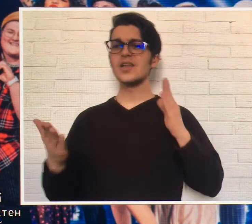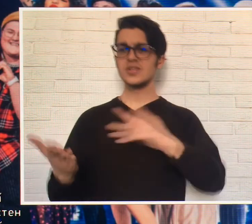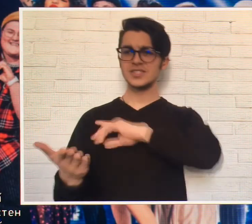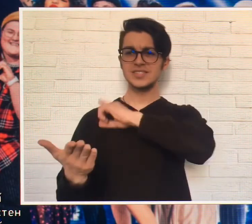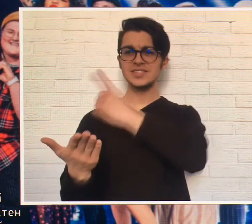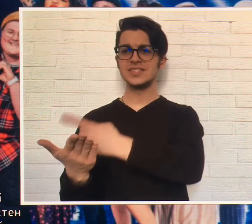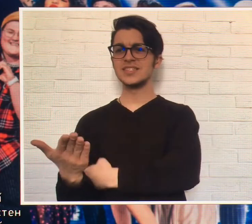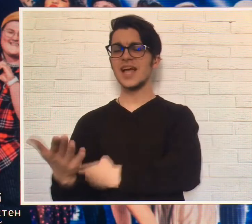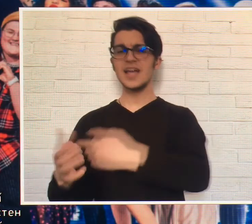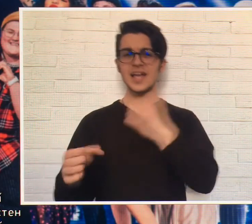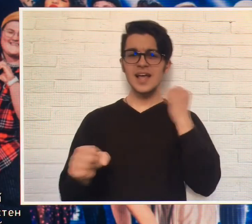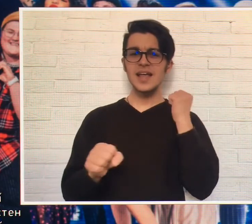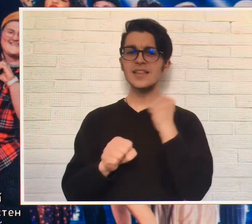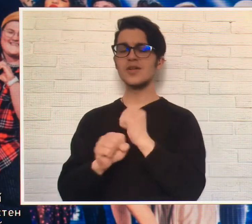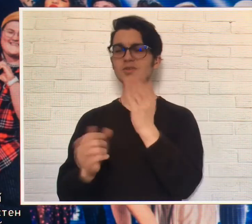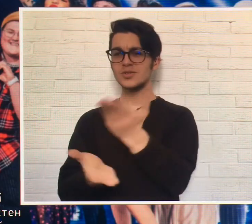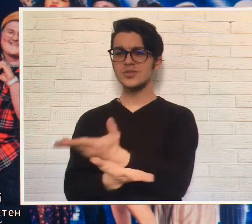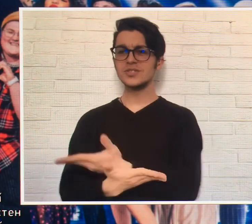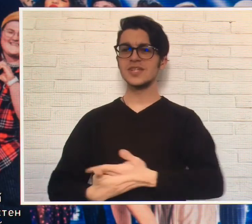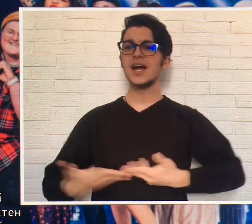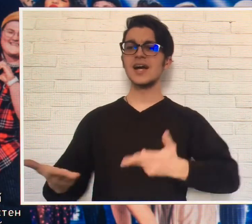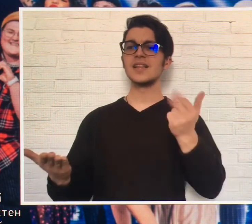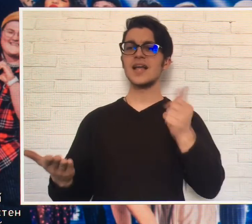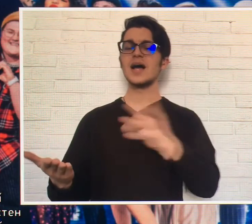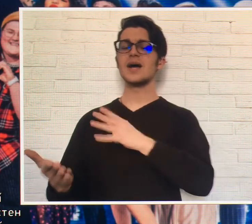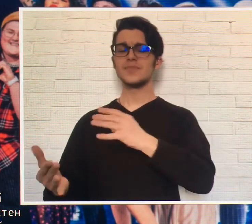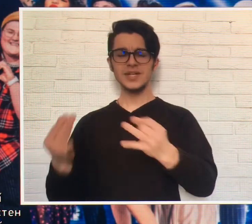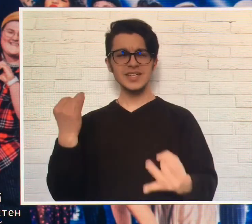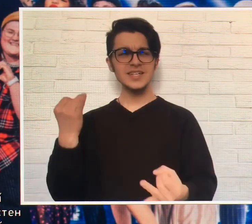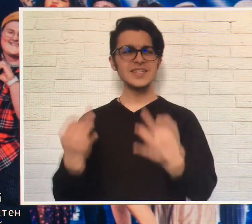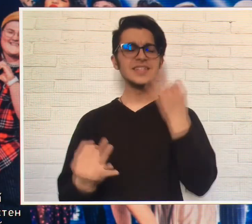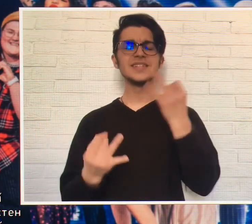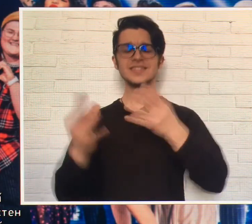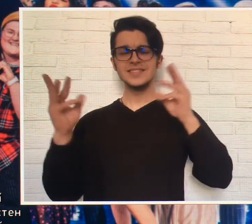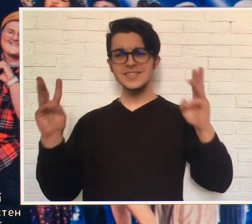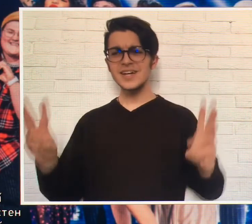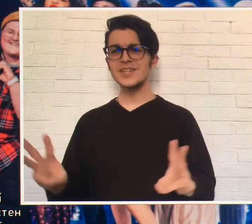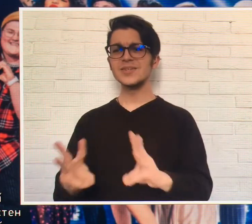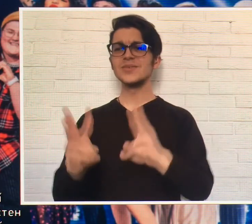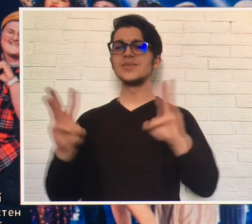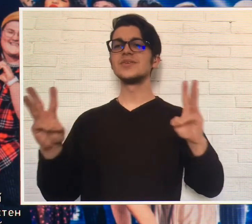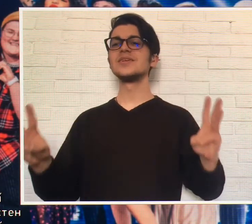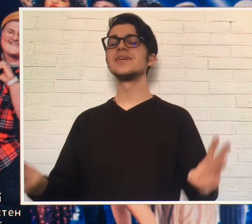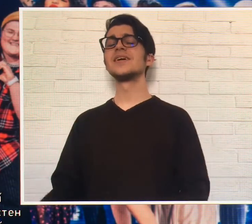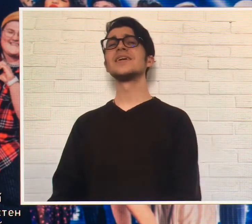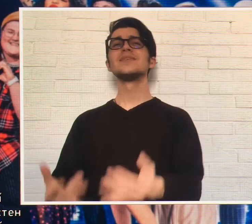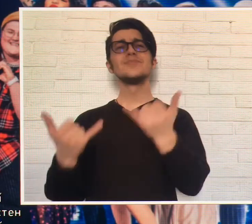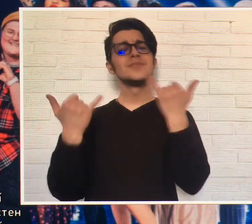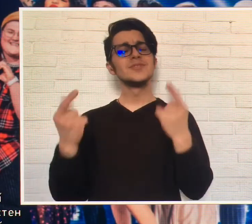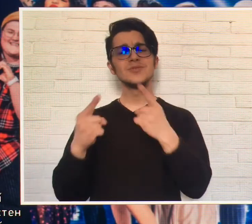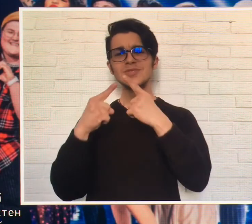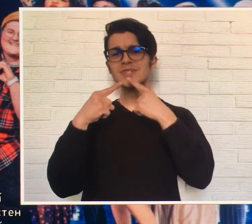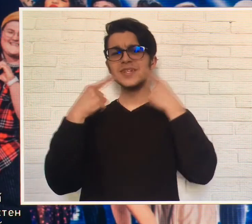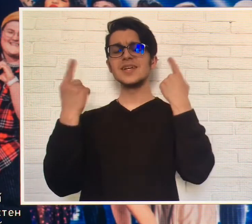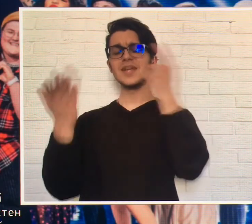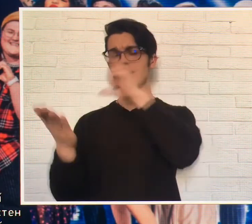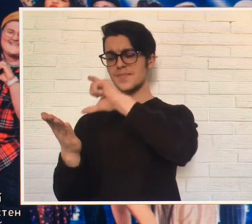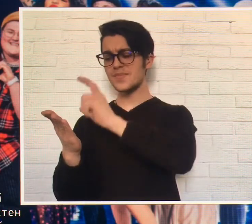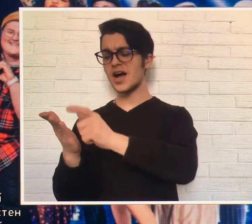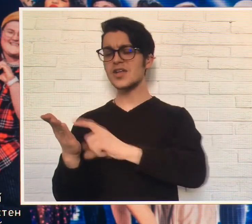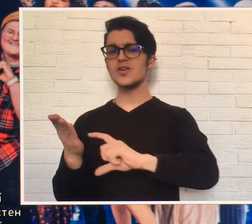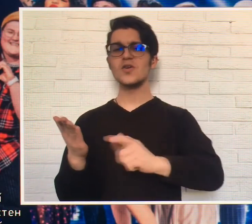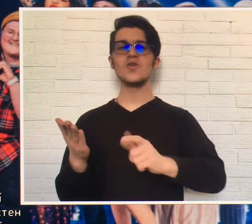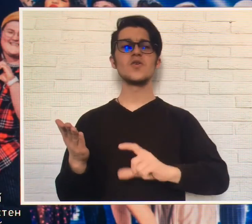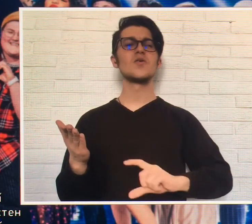сердцах, Только сильней делают нас. Да были игры с огнем, Теперь с